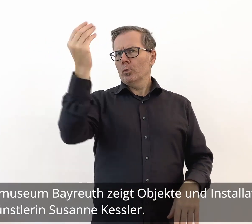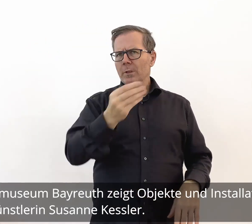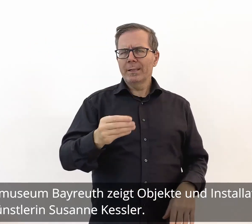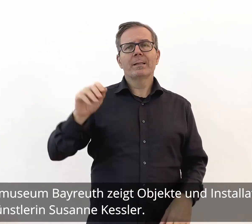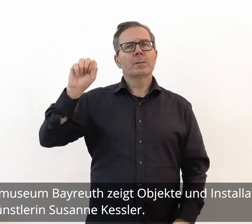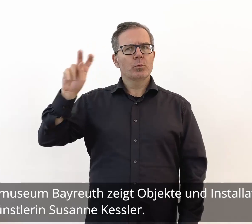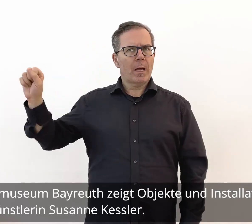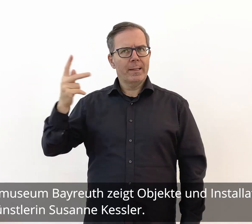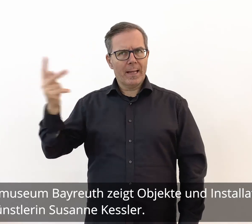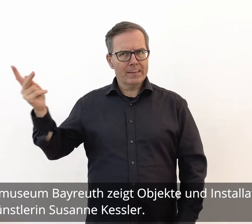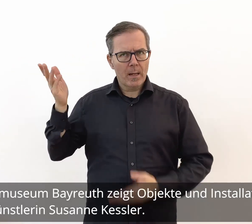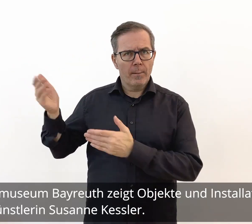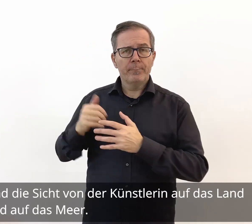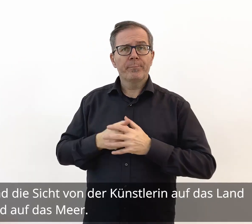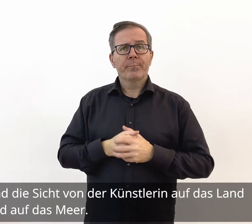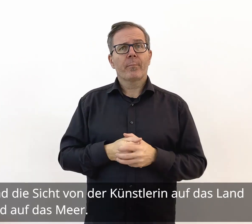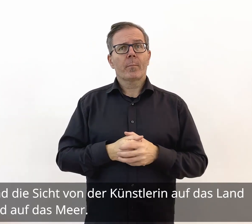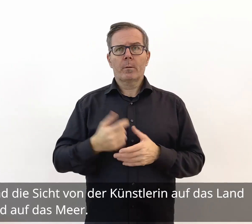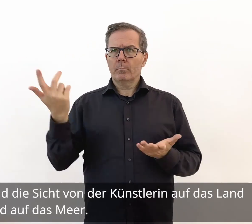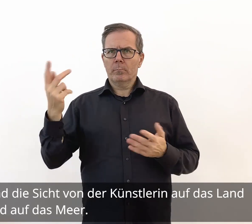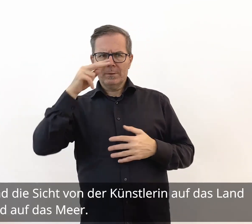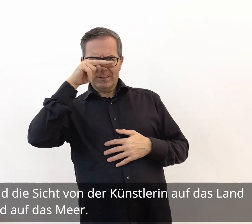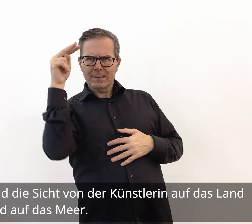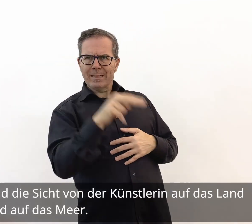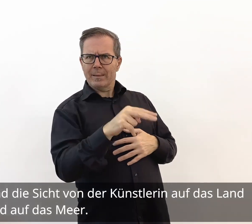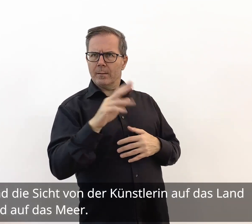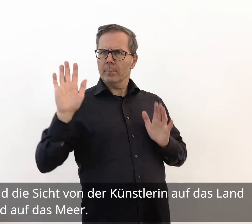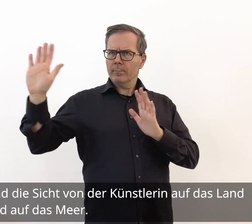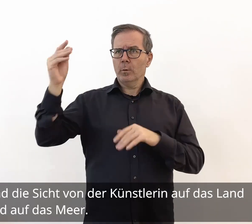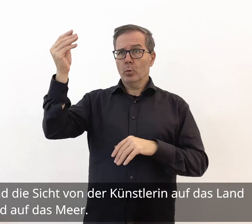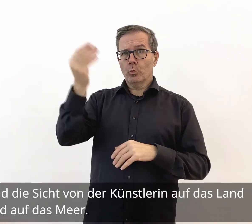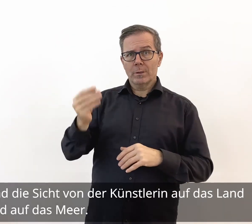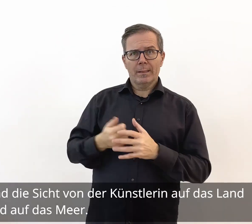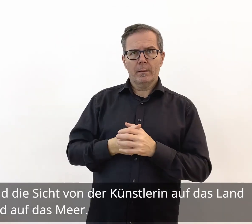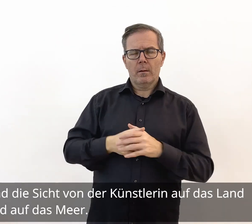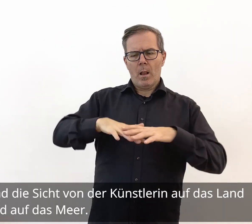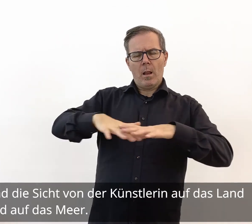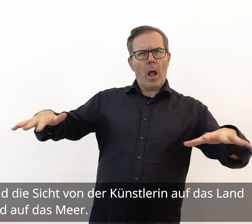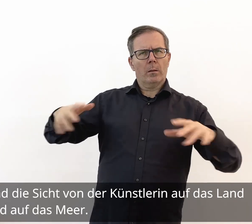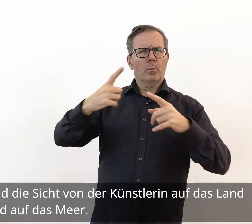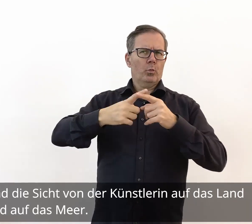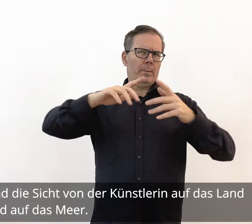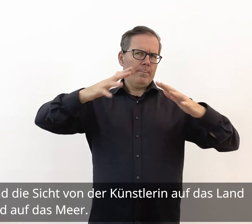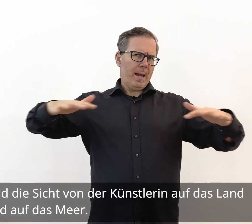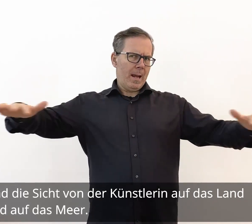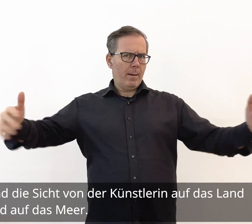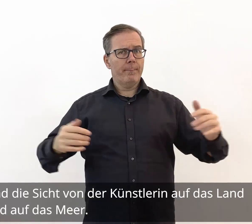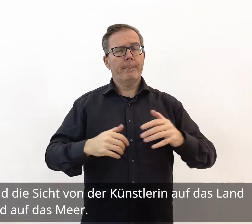Künstlerin Susanne Kessler und die Sicht von der Künstlerin auf das Land und auf das Meer.